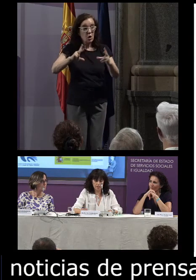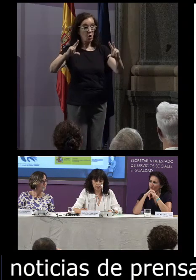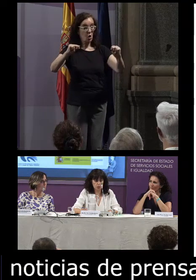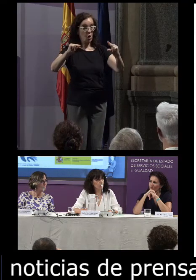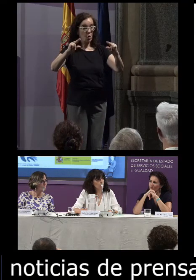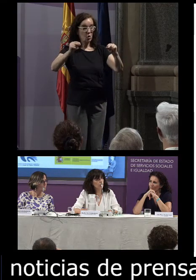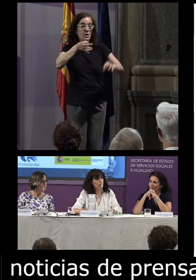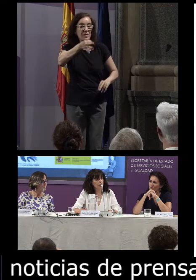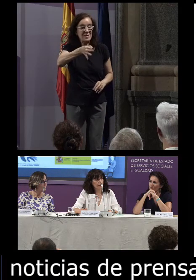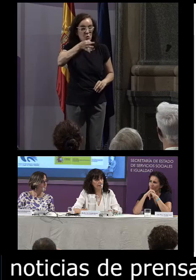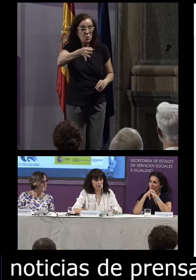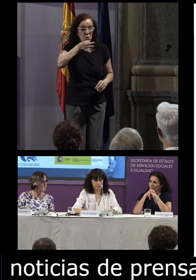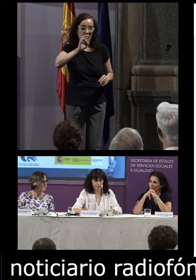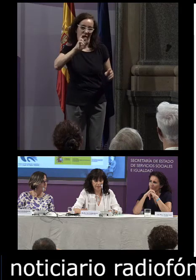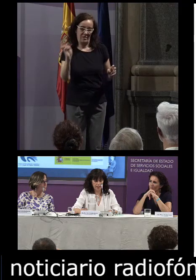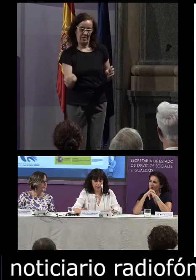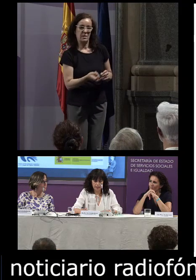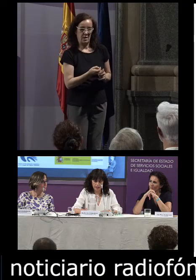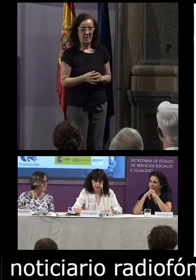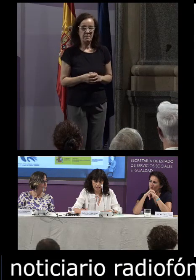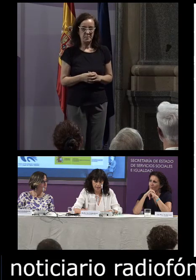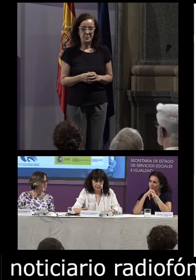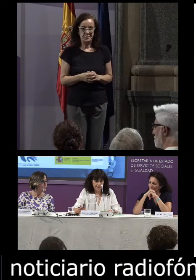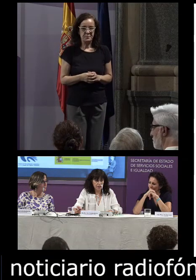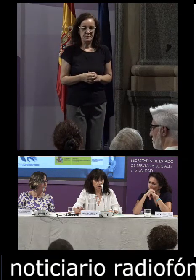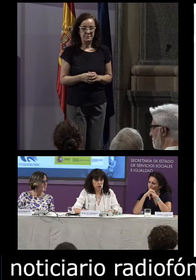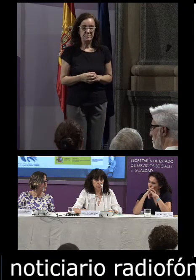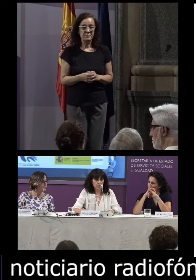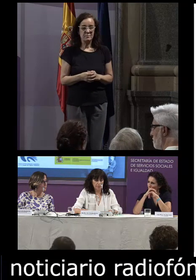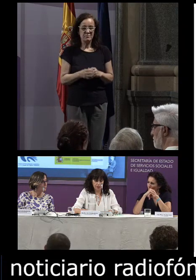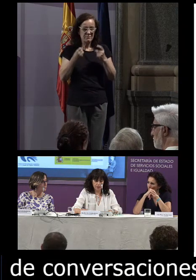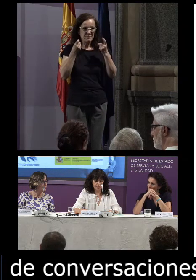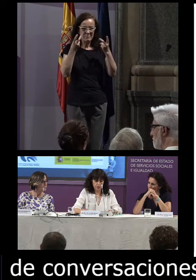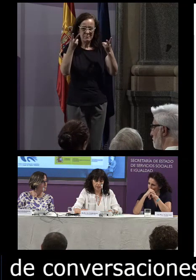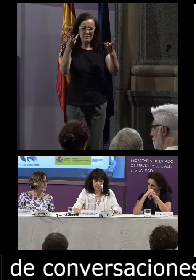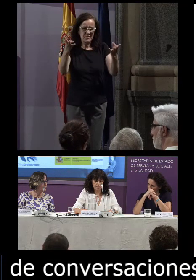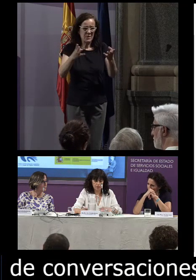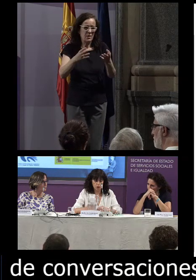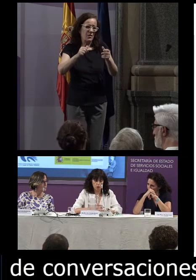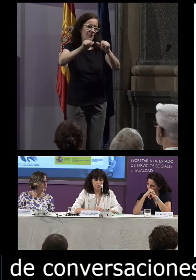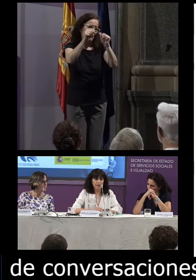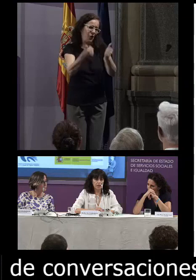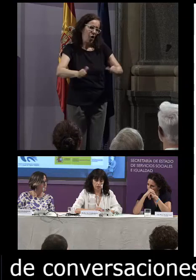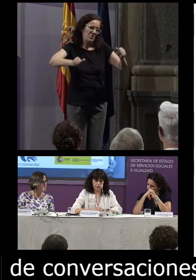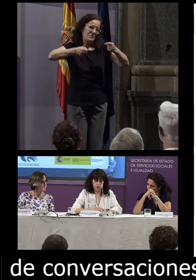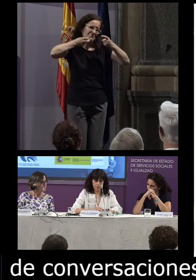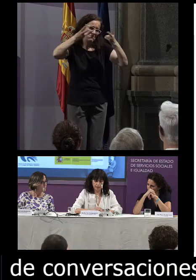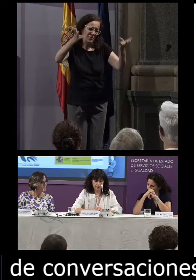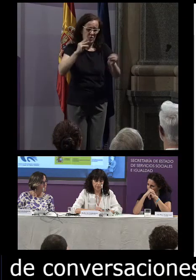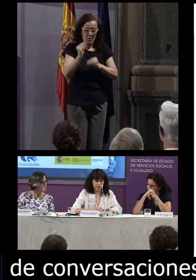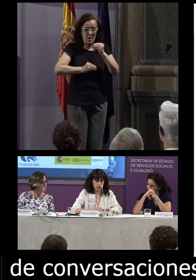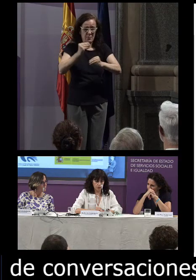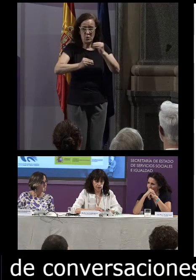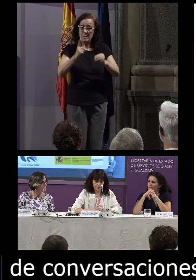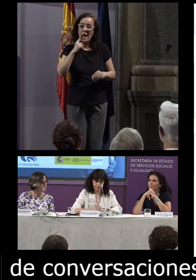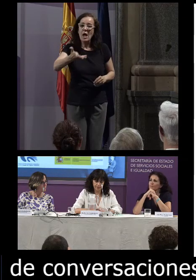discursos etcétera y cientos de millones de formas son empleados habitualmente